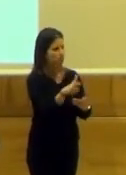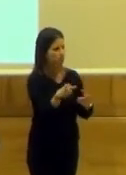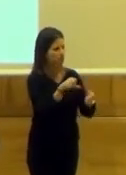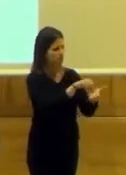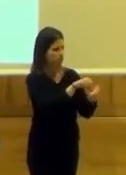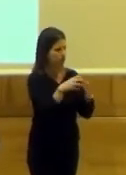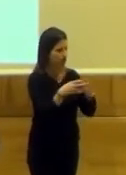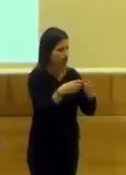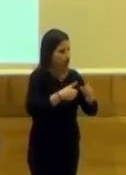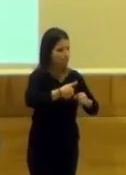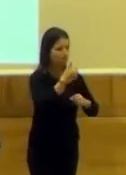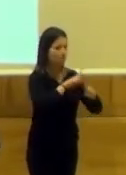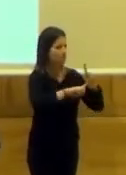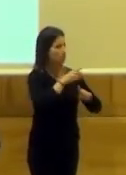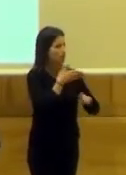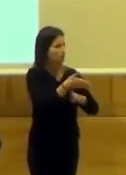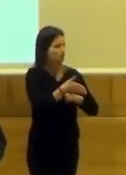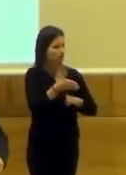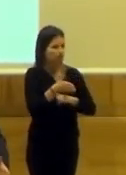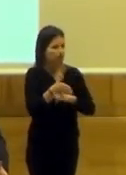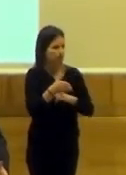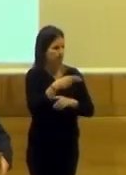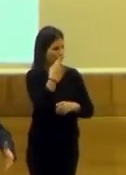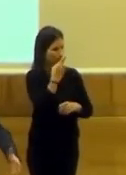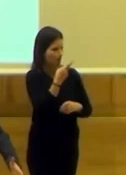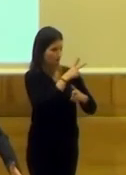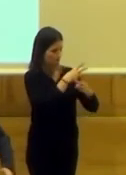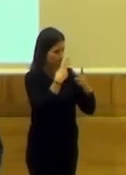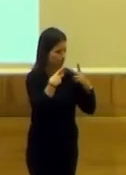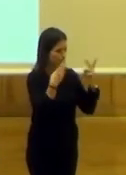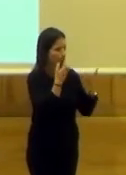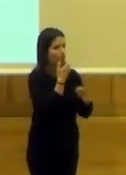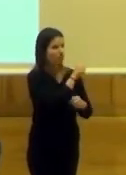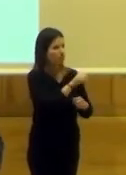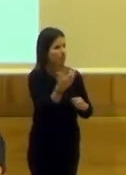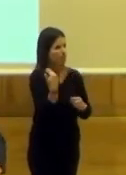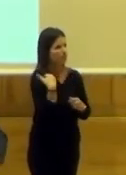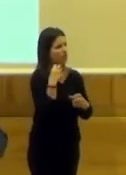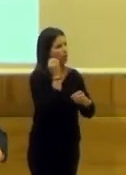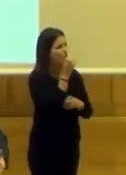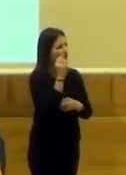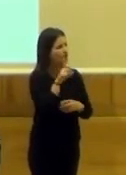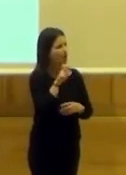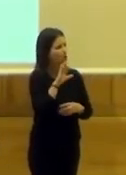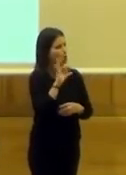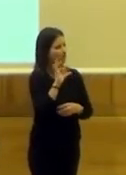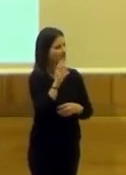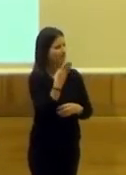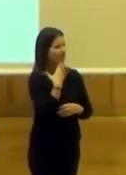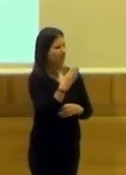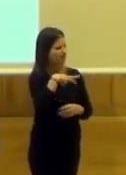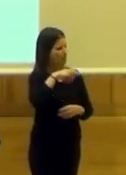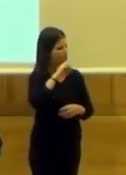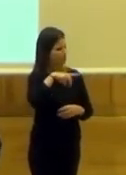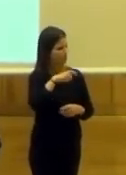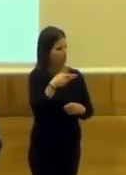La verdad es que nuestro mayor problema es la asistencia del público, como lo pusieron la semana pasada, con la conferencia de Miguel García Montero, de Ian Wilson, por ejemplo, donde la